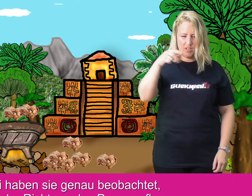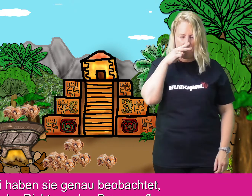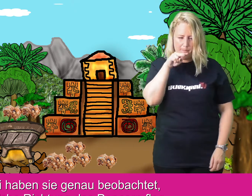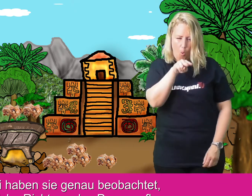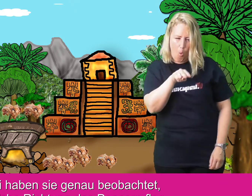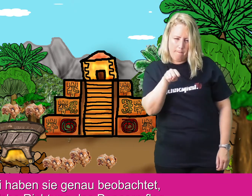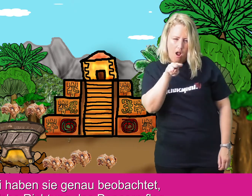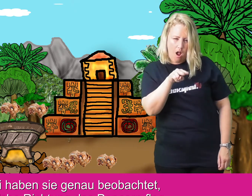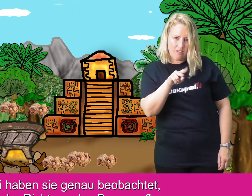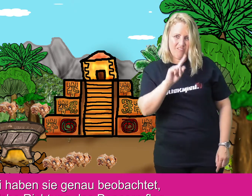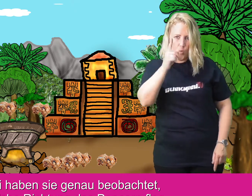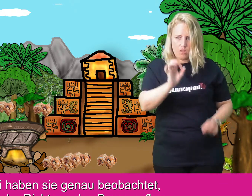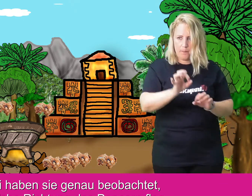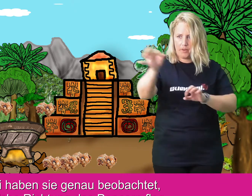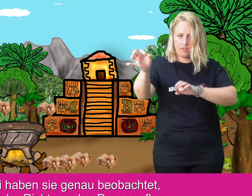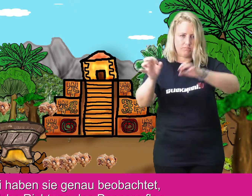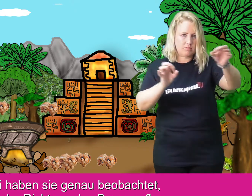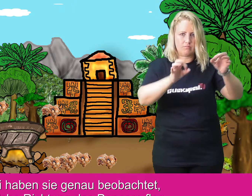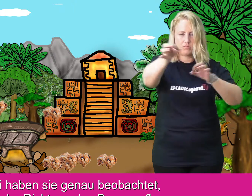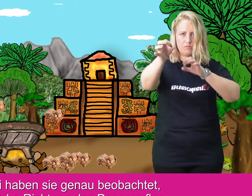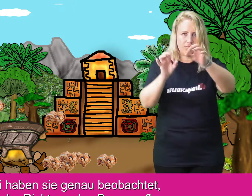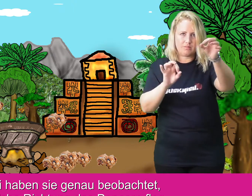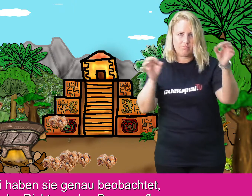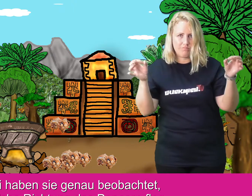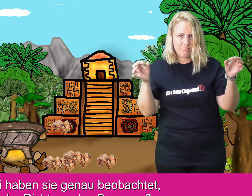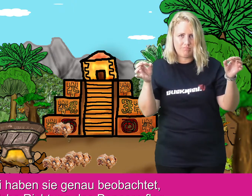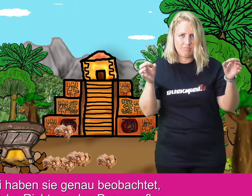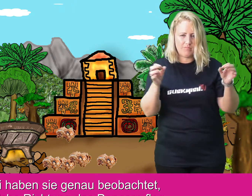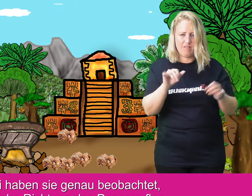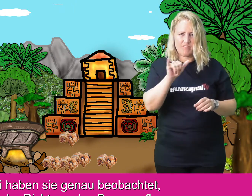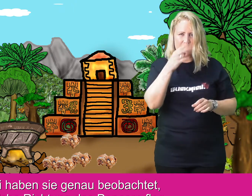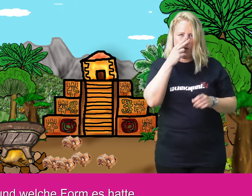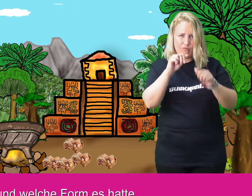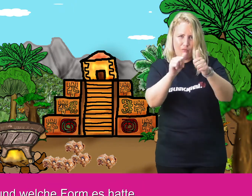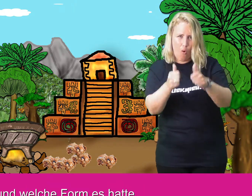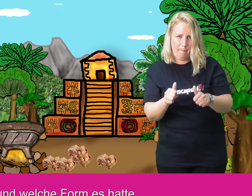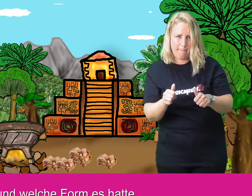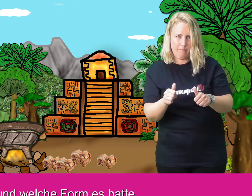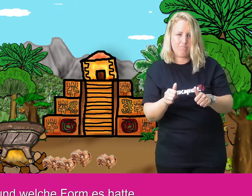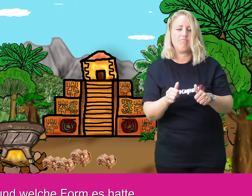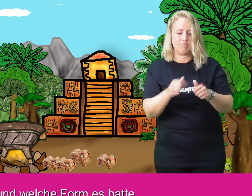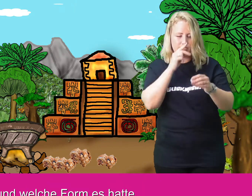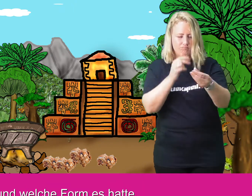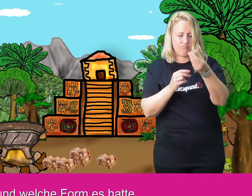Dabei haben sie genau beobachtet, in welche Richtung das Popcorn flog und welche Form es hatte.